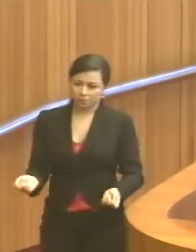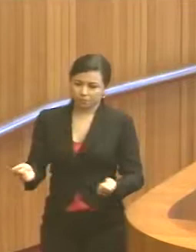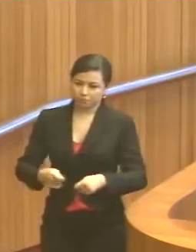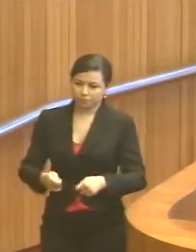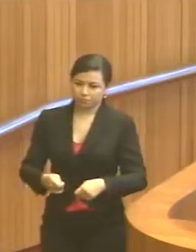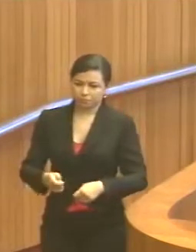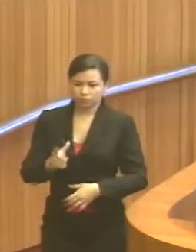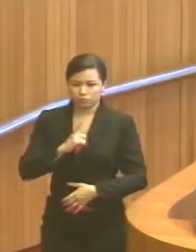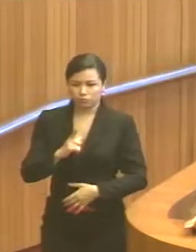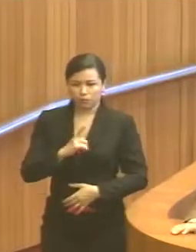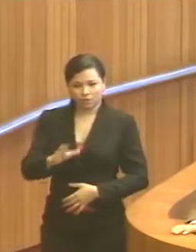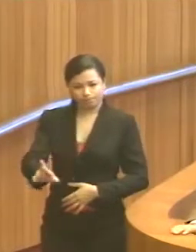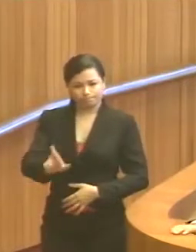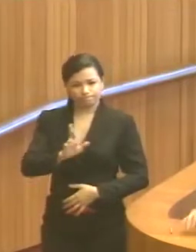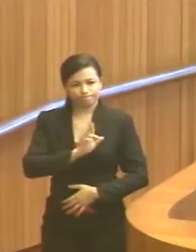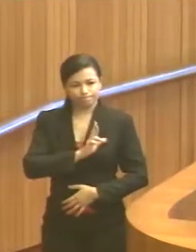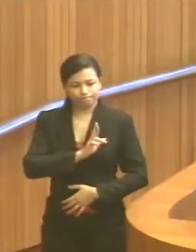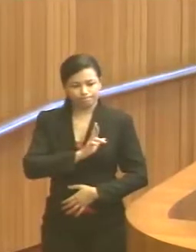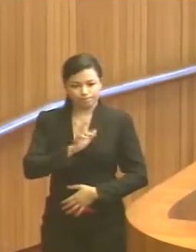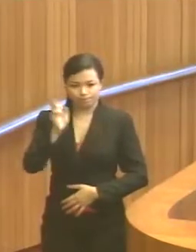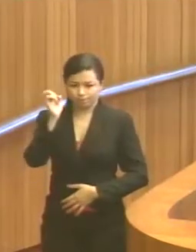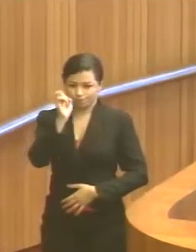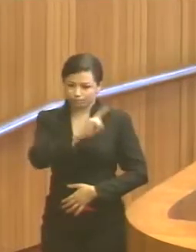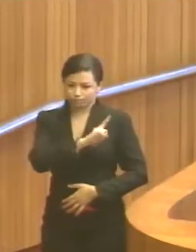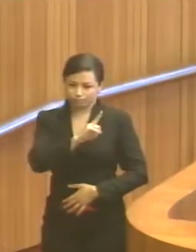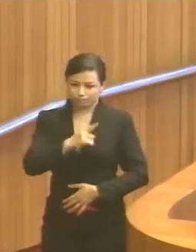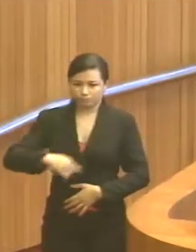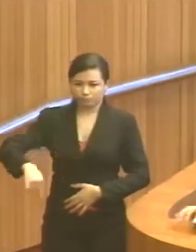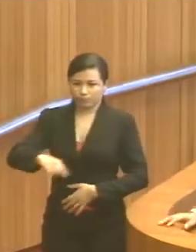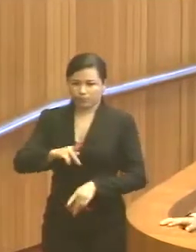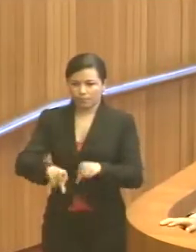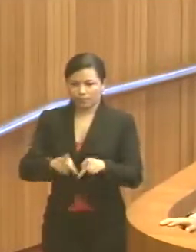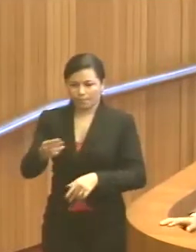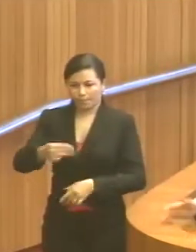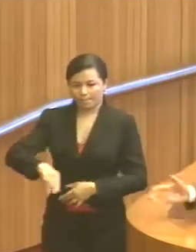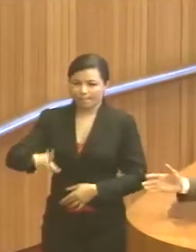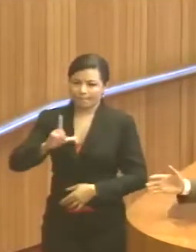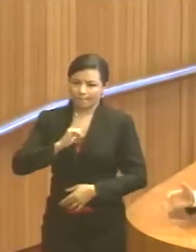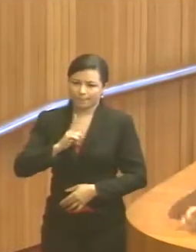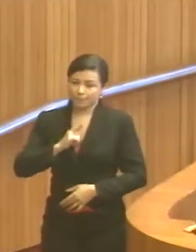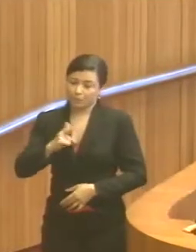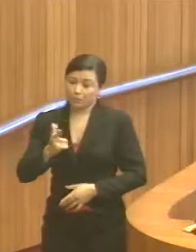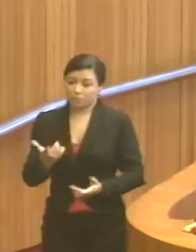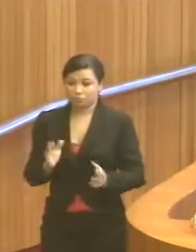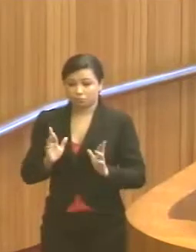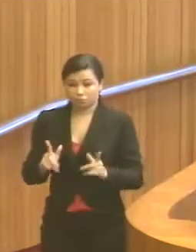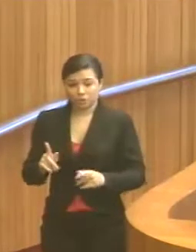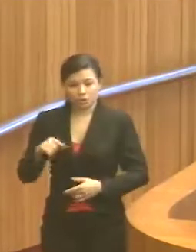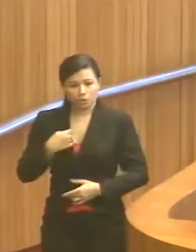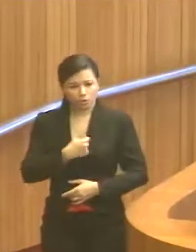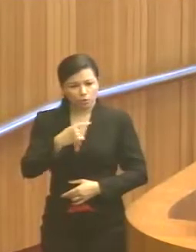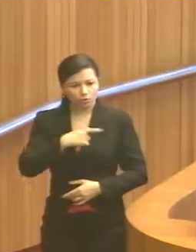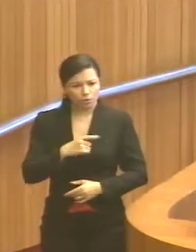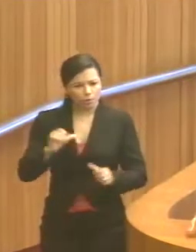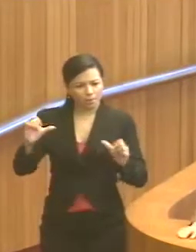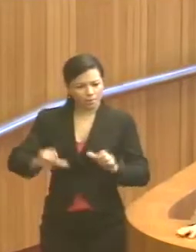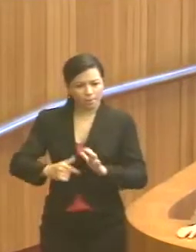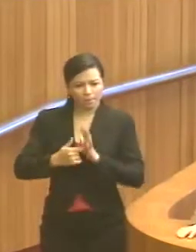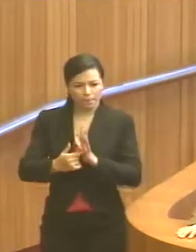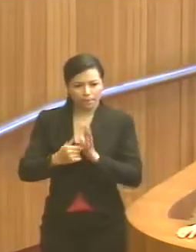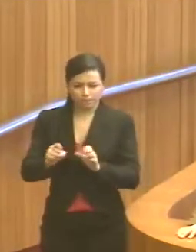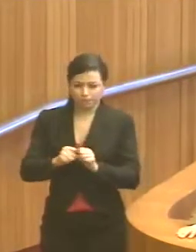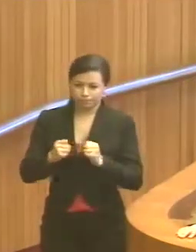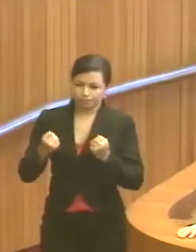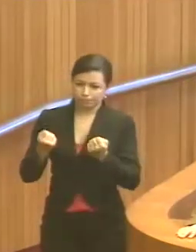capazes de trazer a solução para as dificuldades que o povo maranhense enfrenta. Não é à toa que a gente tem os piores